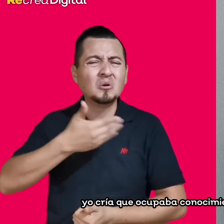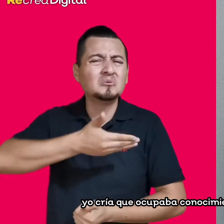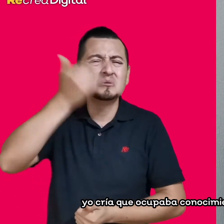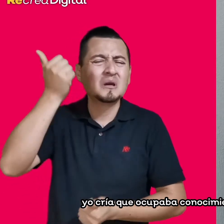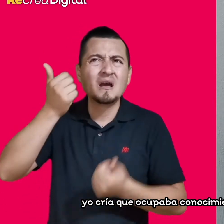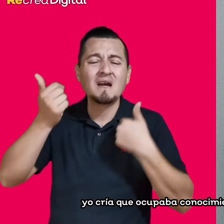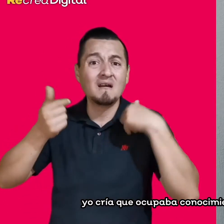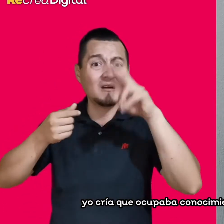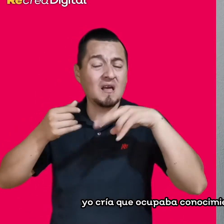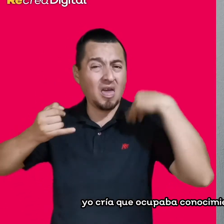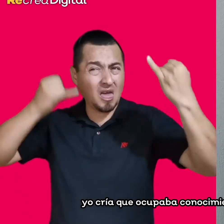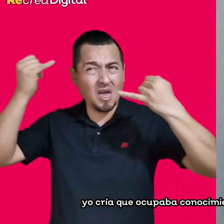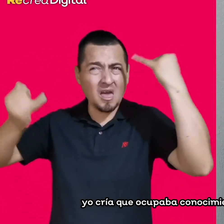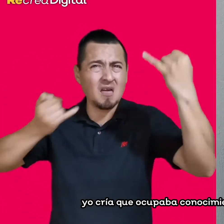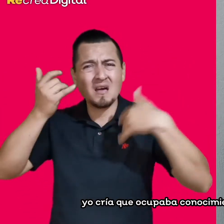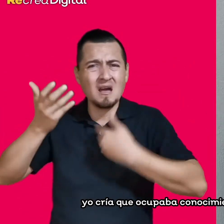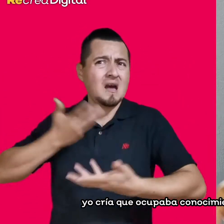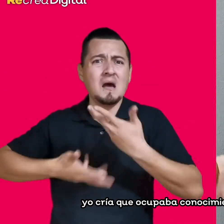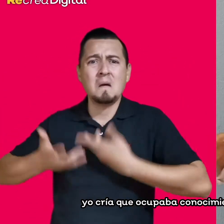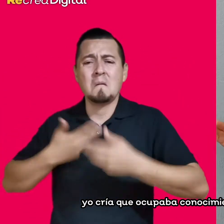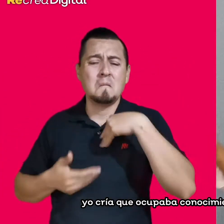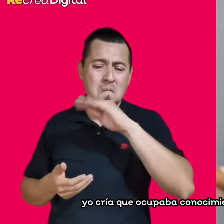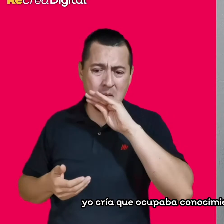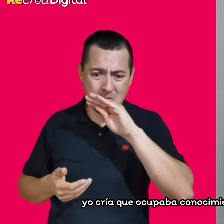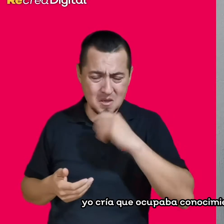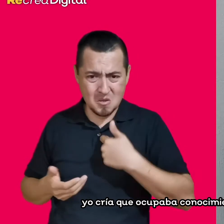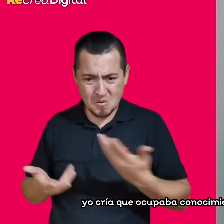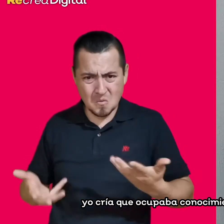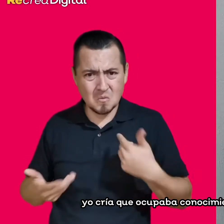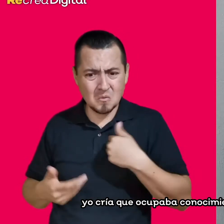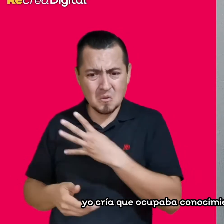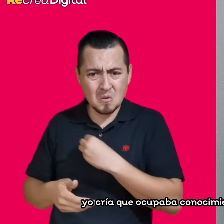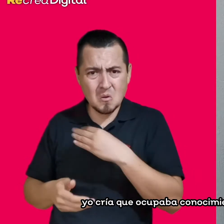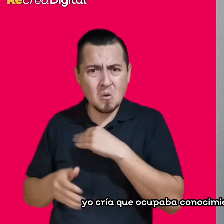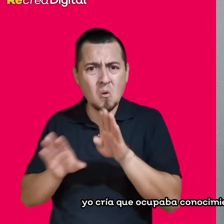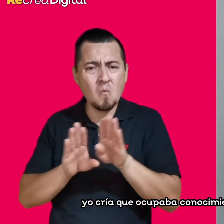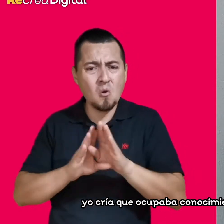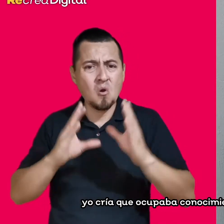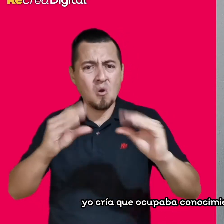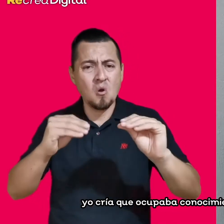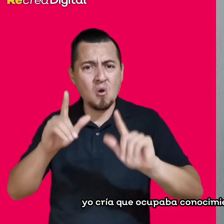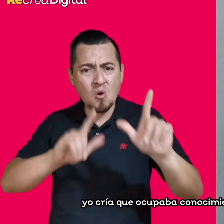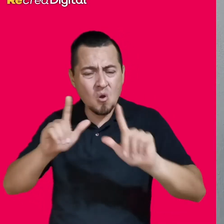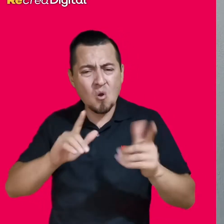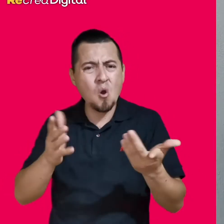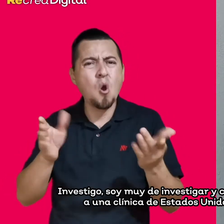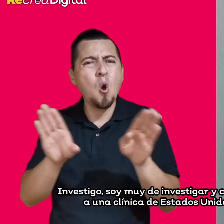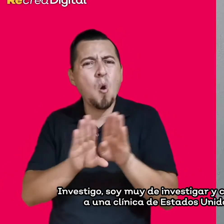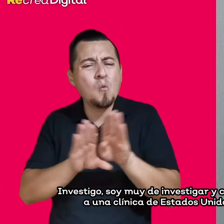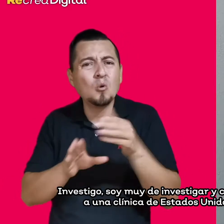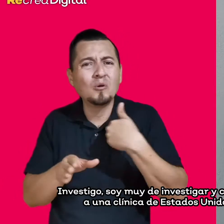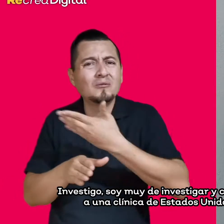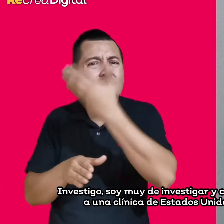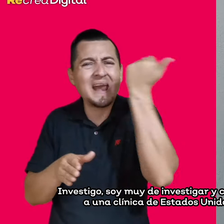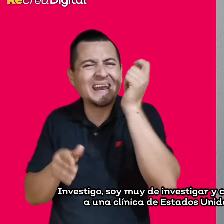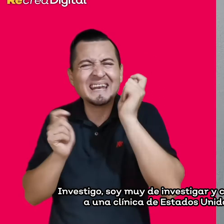ocupaba conocimientos pues más avanzados. Investigo,